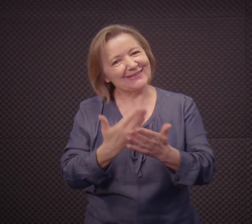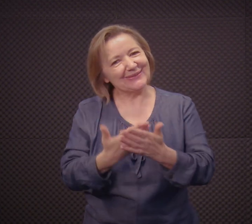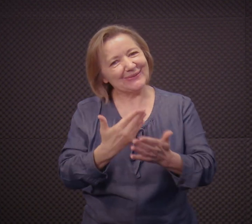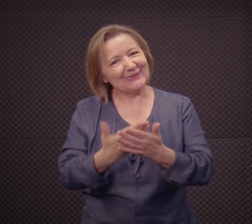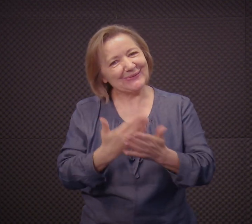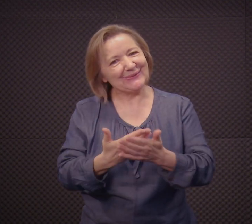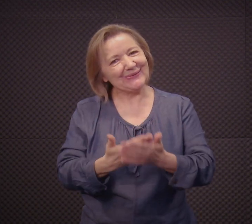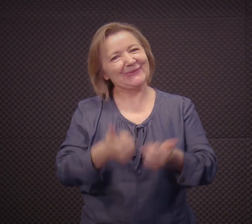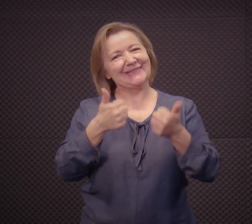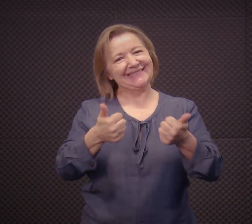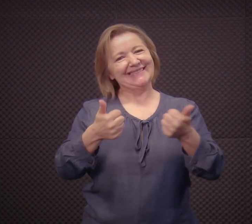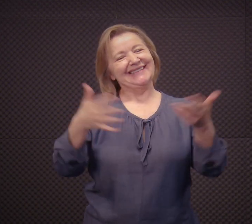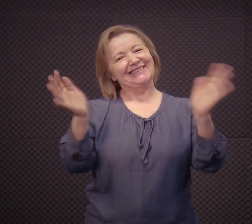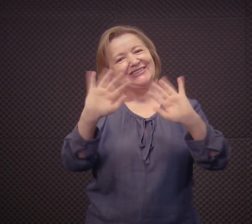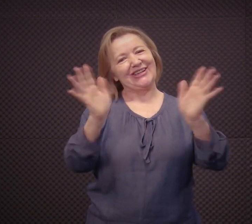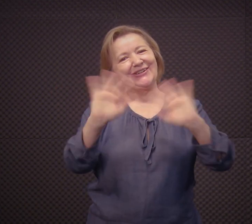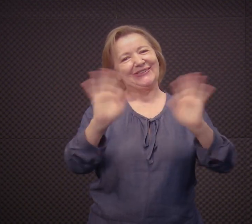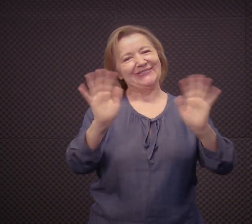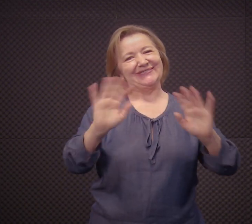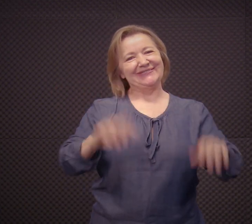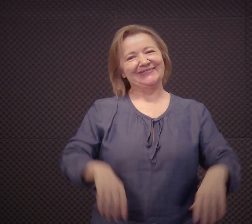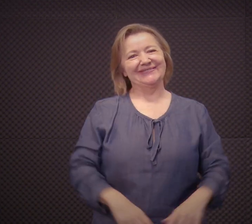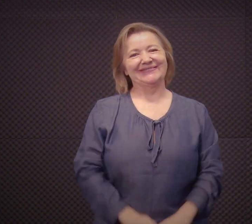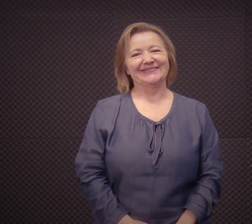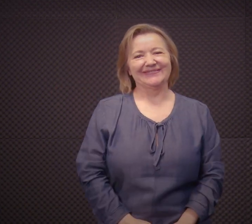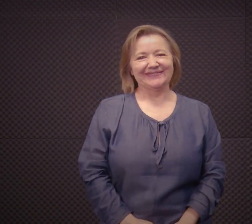boa sorte, um bom estudo para vocês. E até mais!